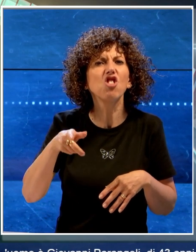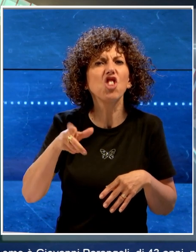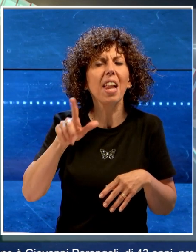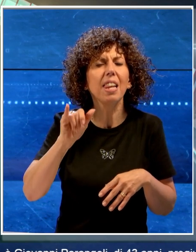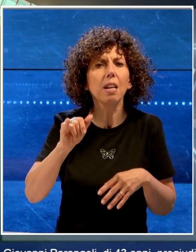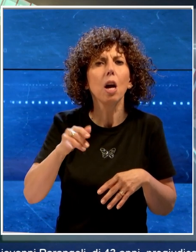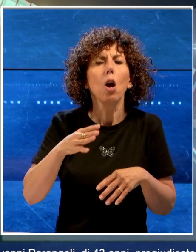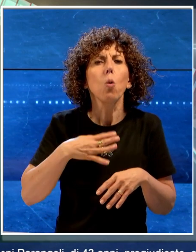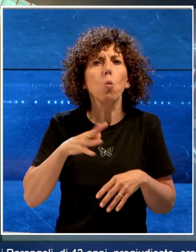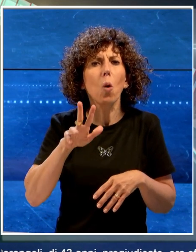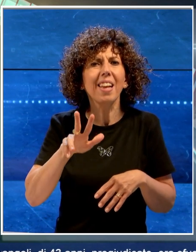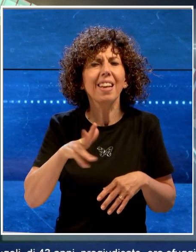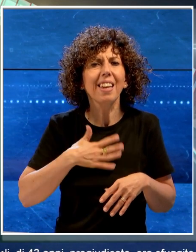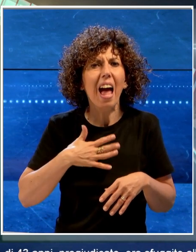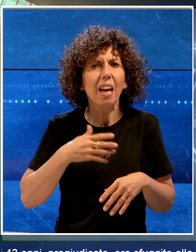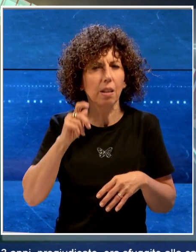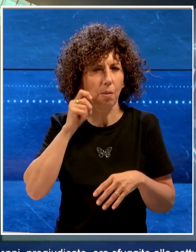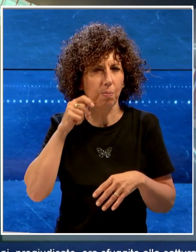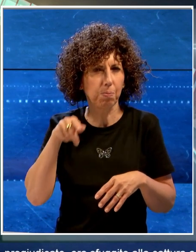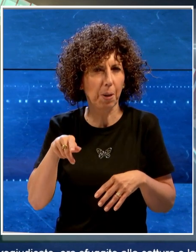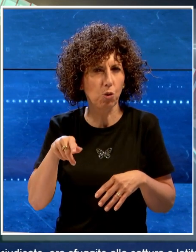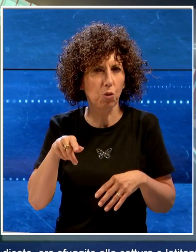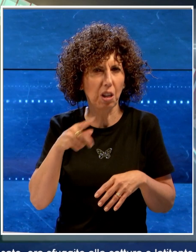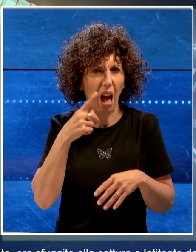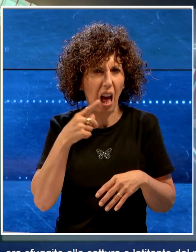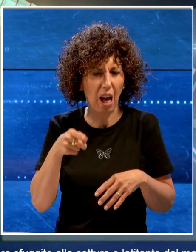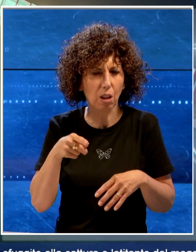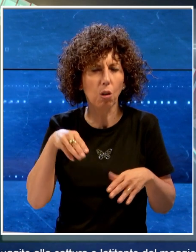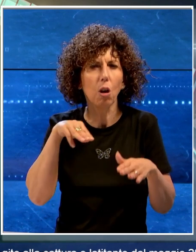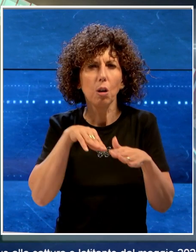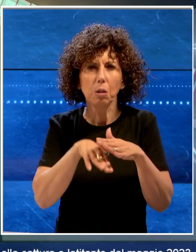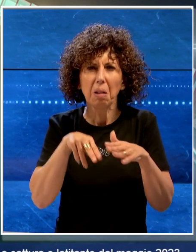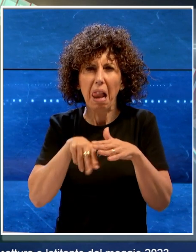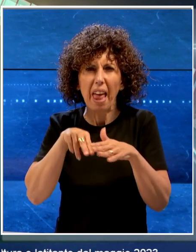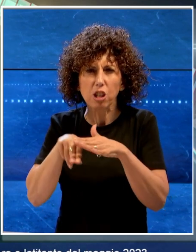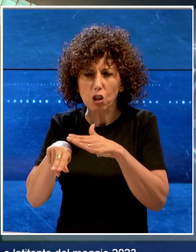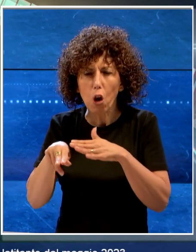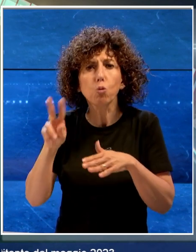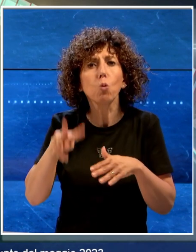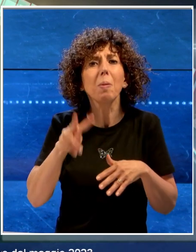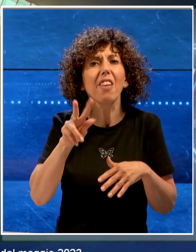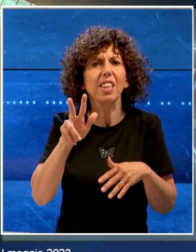pregiudicato, sfuggito alla cattura e latitante da maggio 2023.